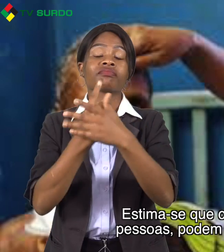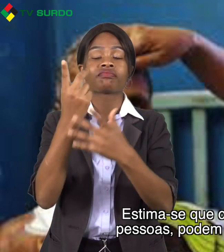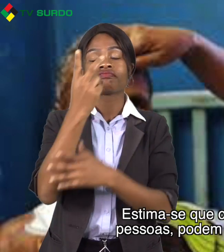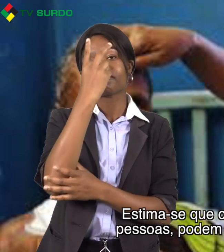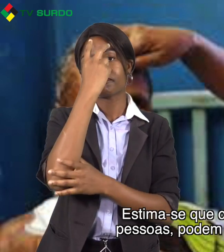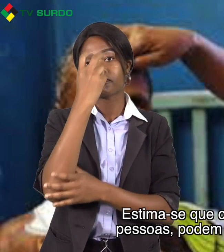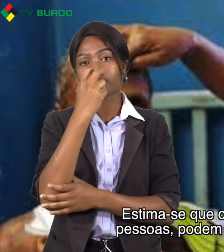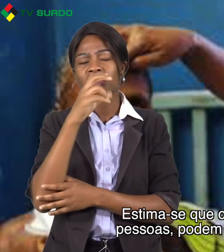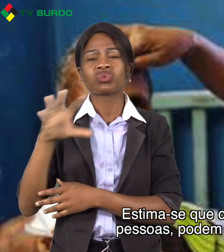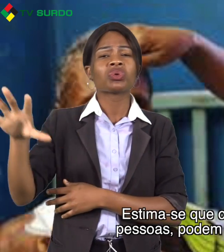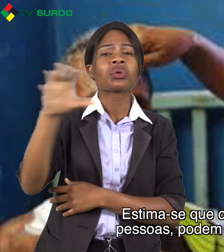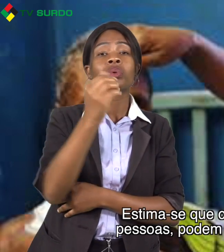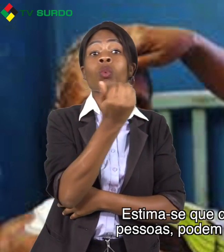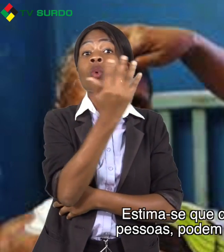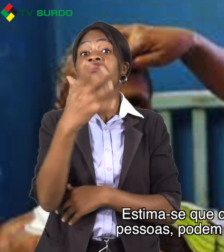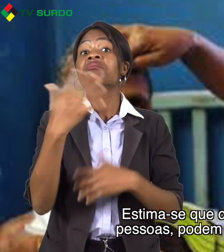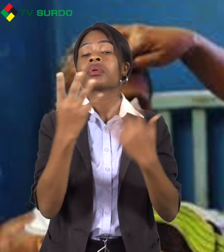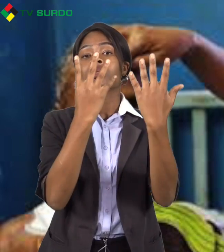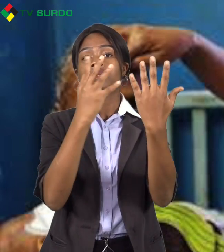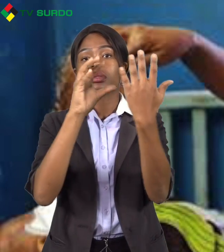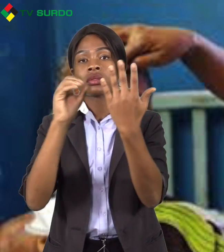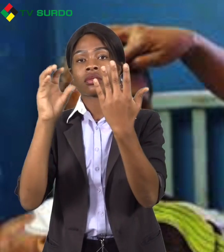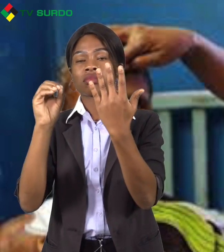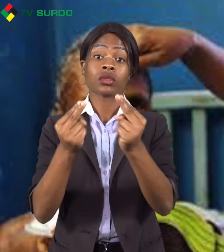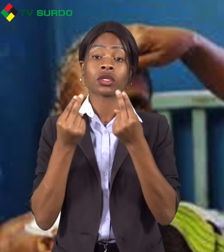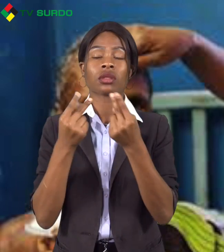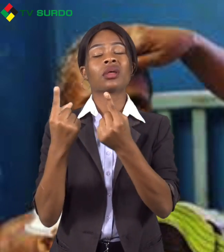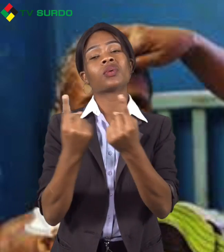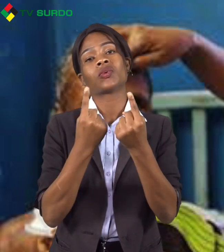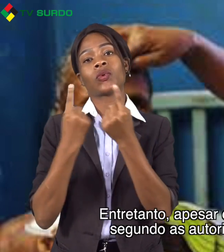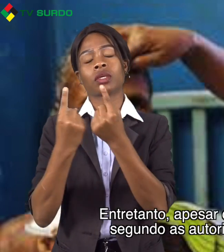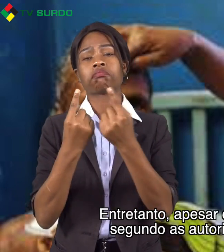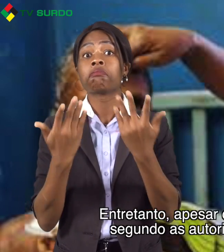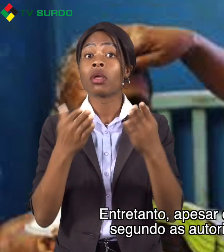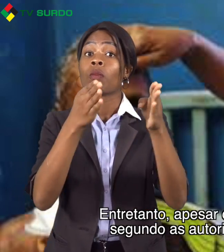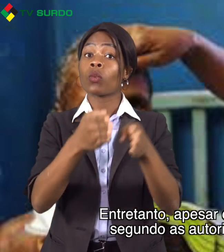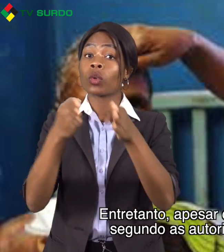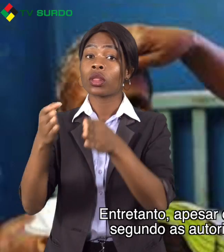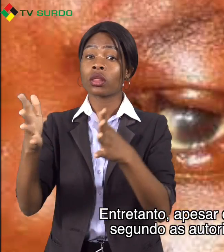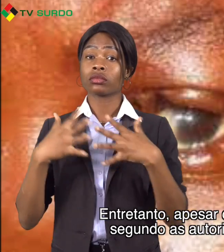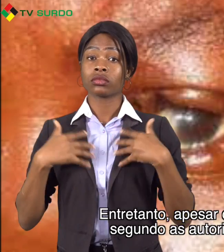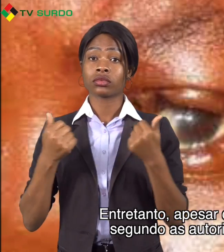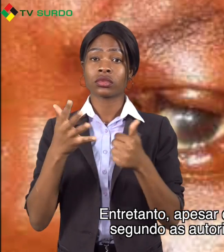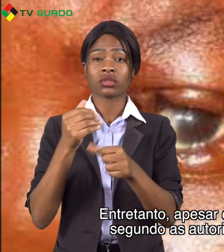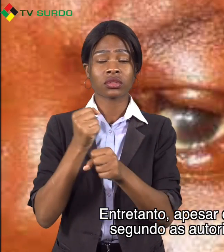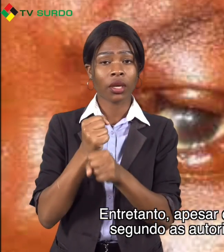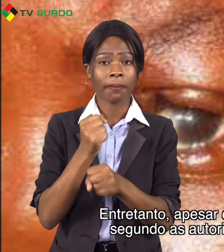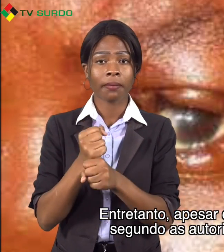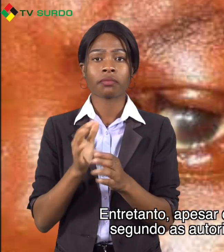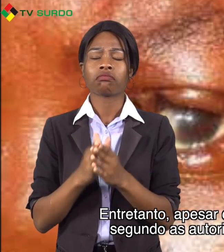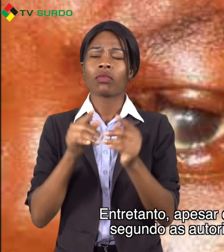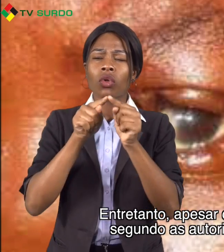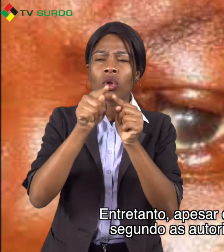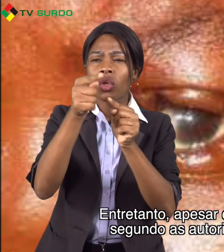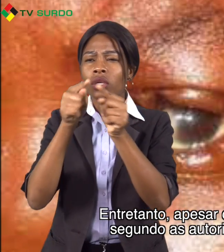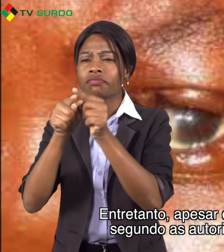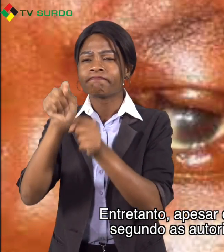pessoas podem ser abrangidas. Entretanto, apesar da atual situação, segundo as autoridades de saúde,